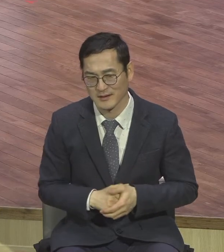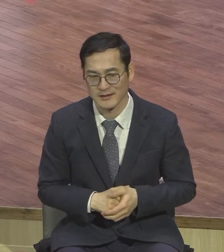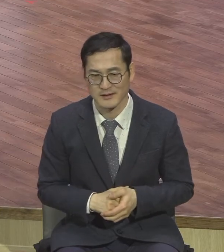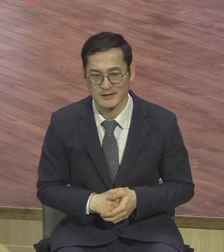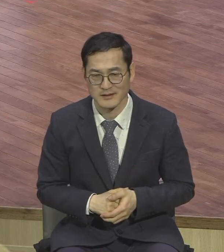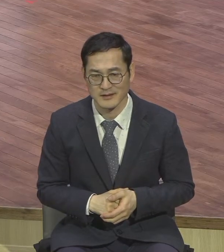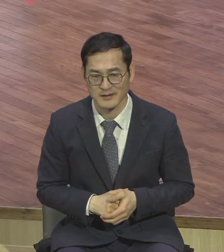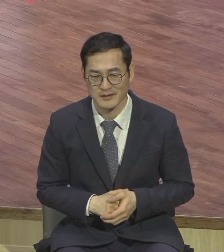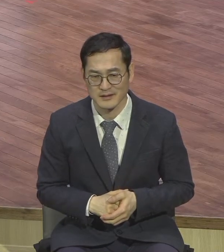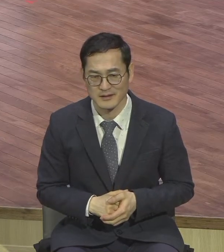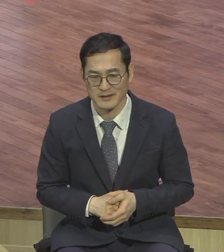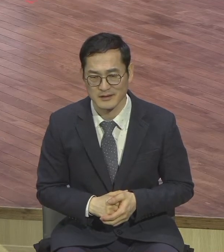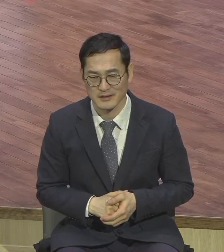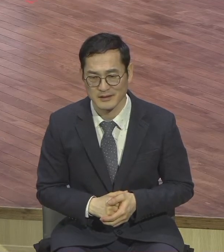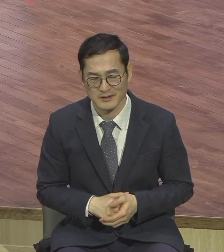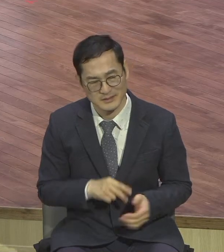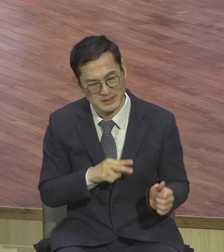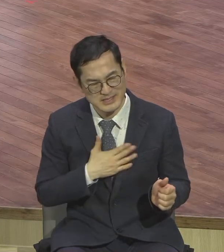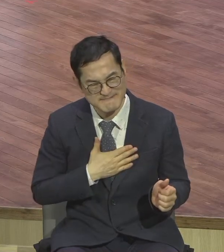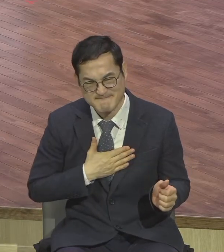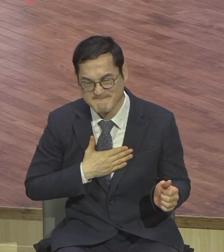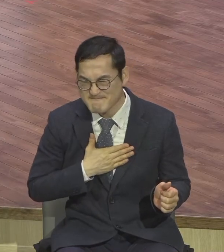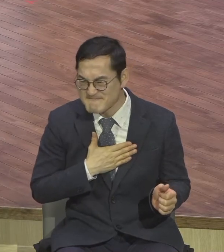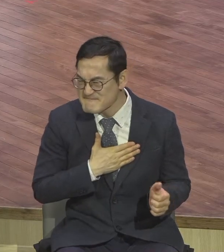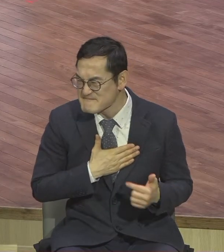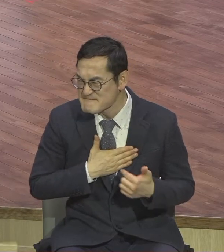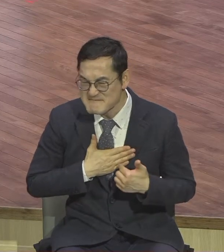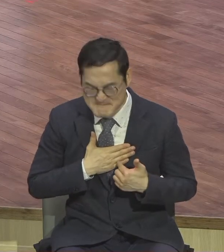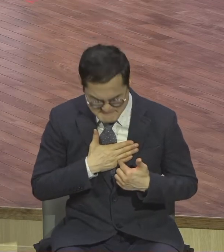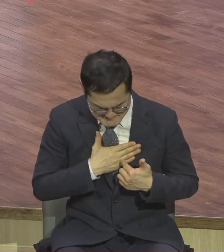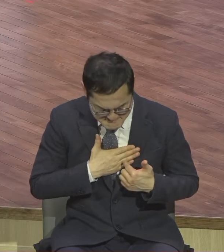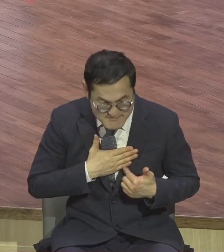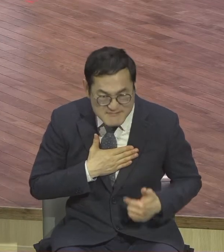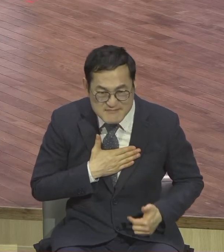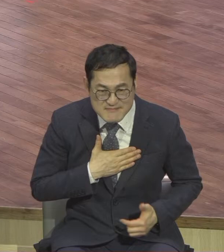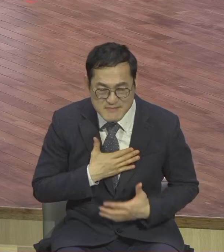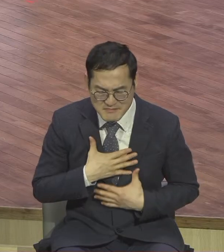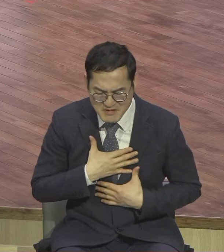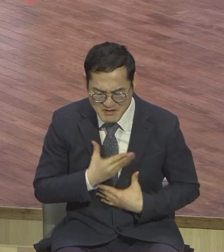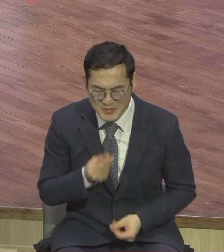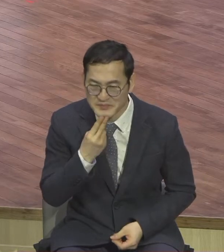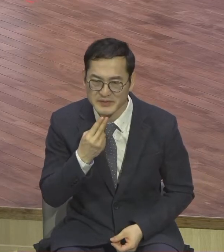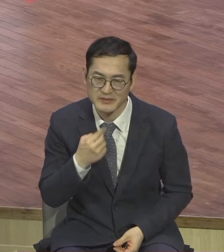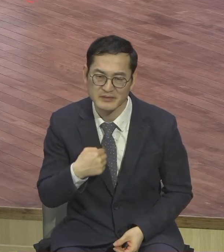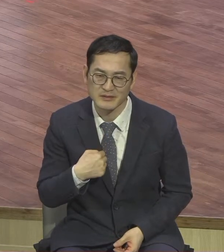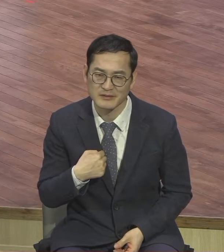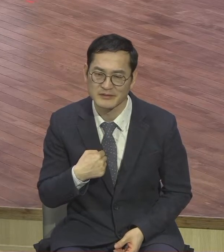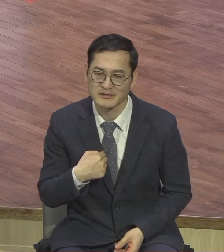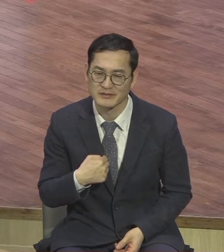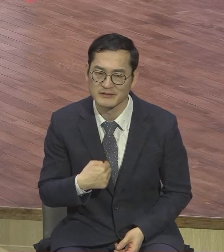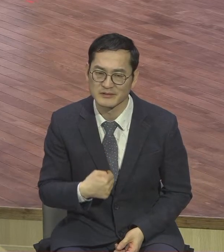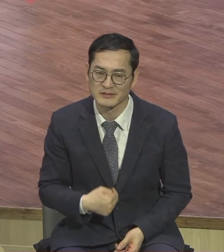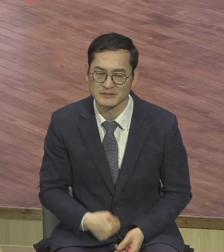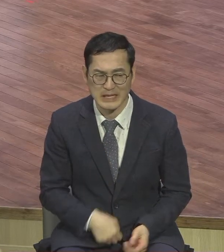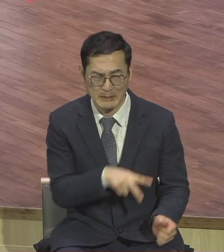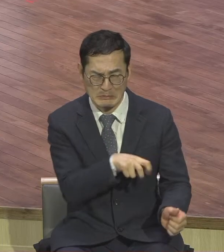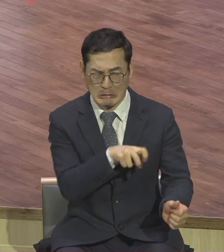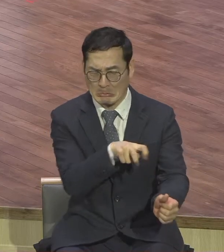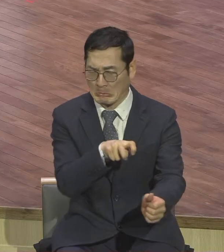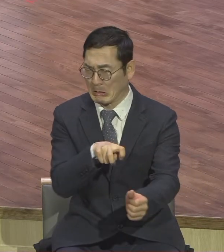사람 생각하면 기분 나쁘고 그래서 미운 사람이 많은 사람들을 보면요 얼굴이 편하지 않아요